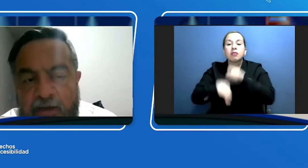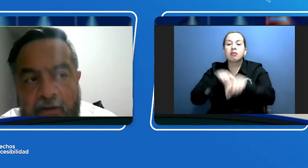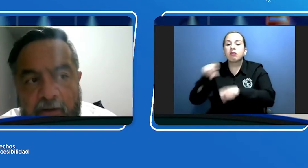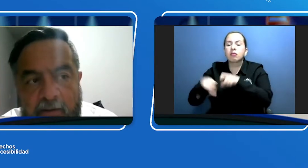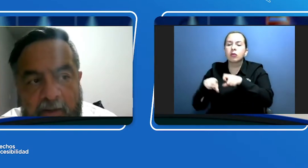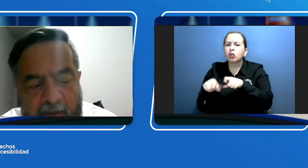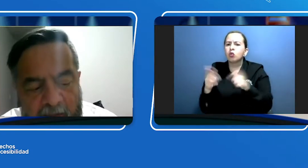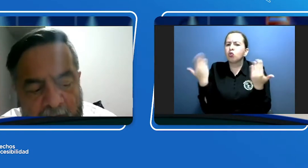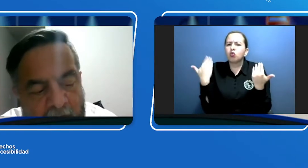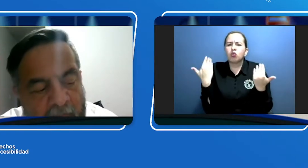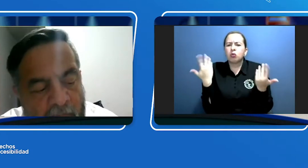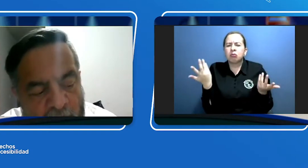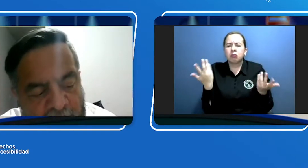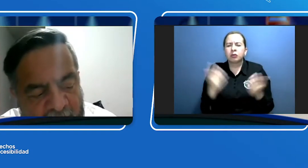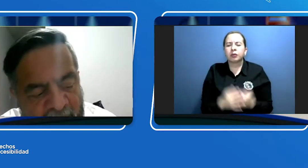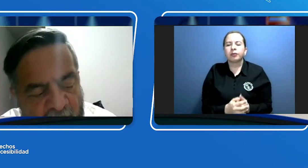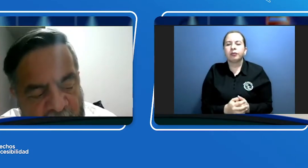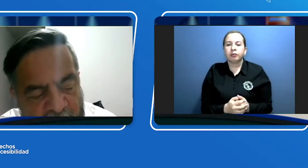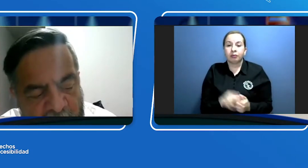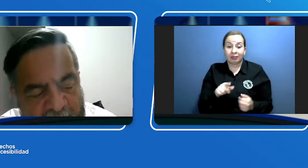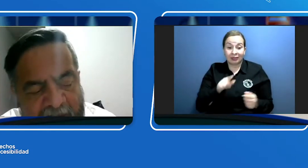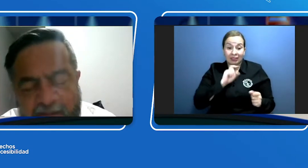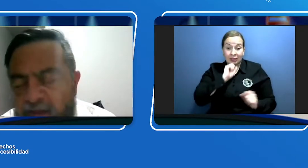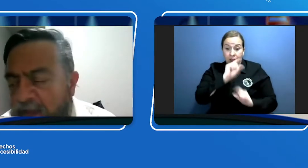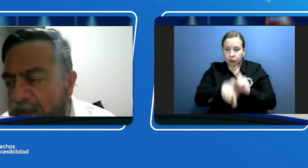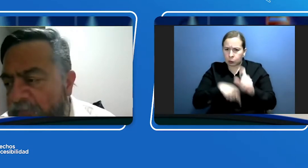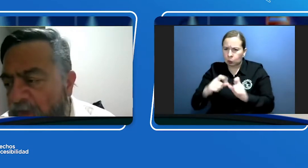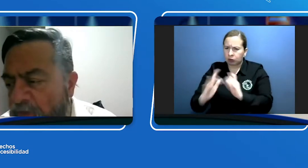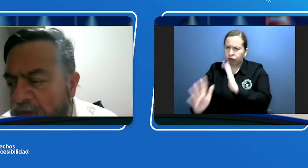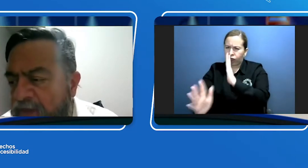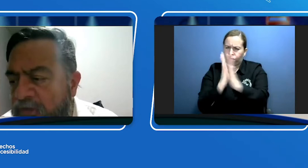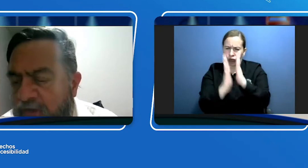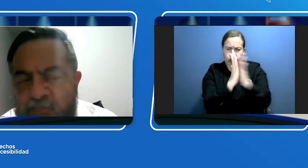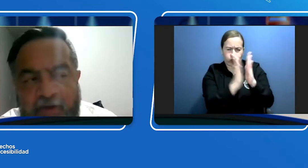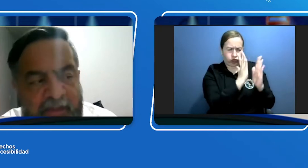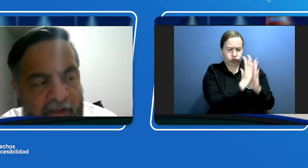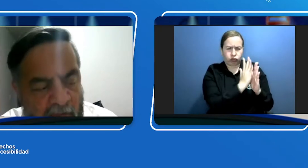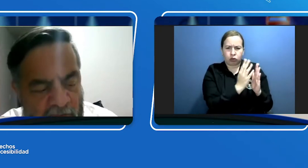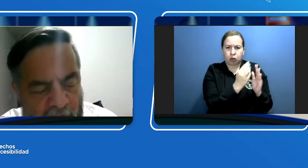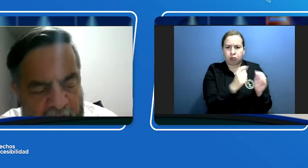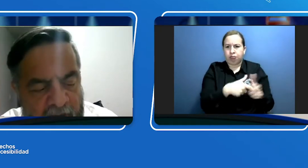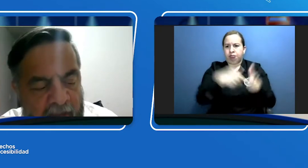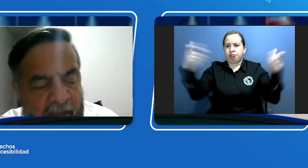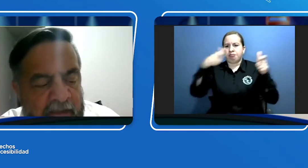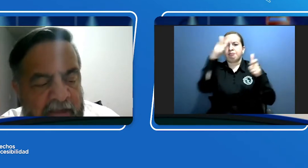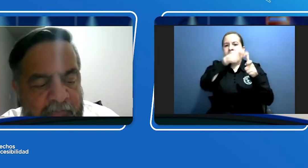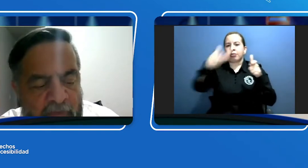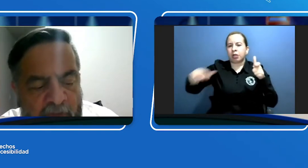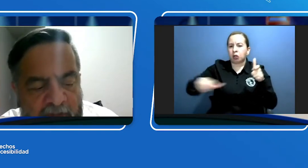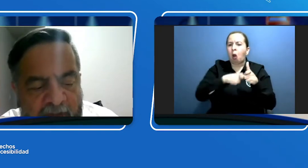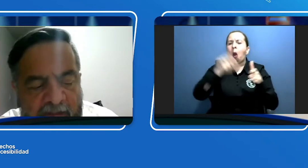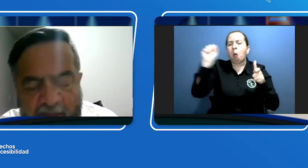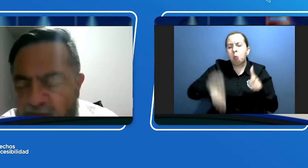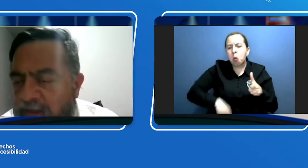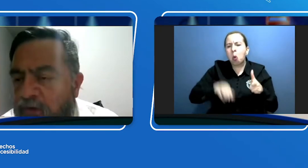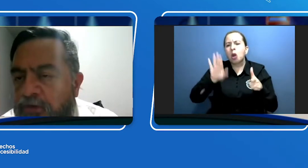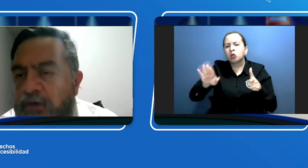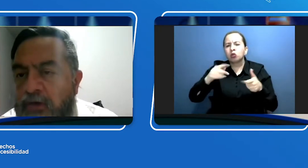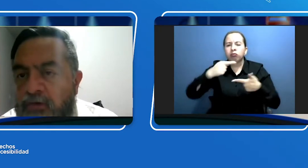mucha información en cantidad de personas, entonces permiten concluir desde el punto de vista estadístico sobre algunos